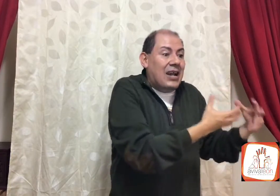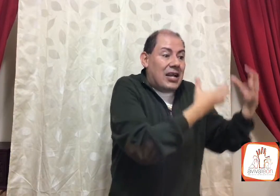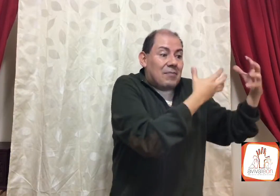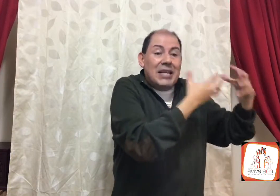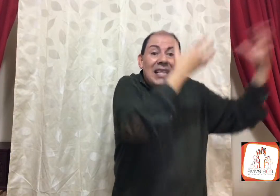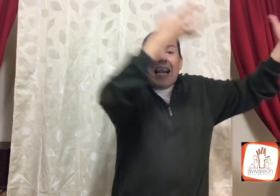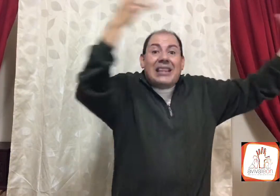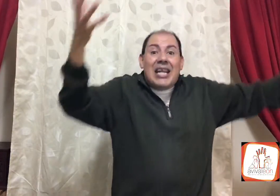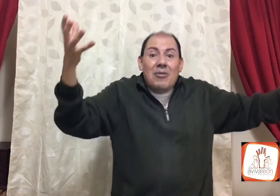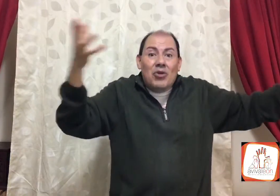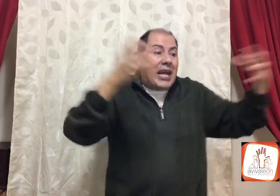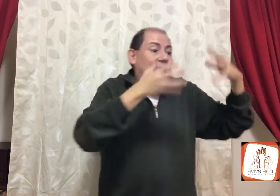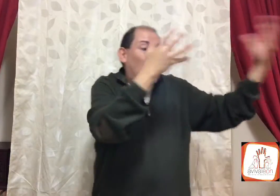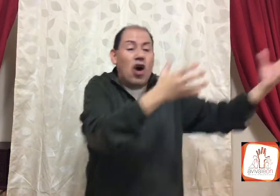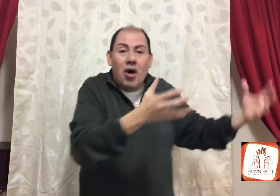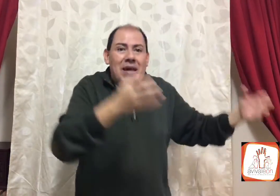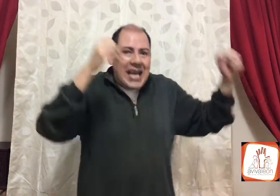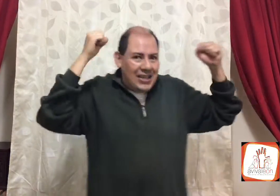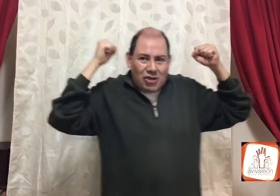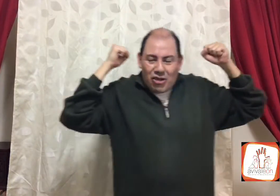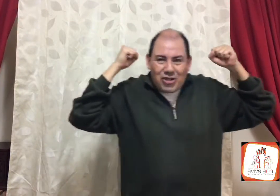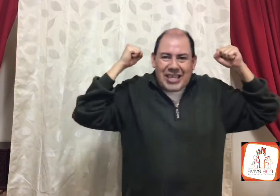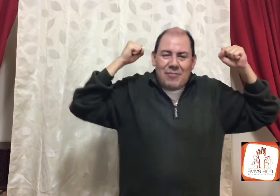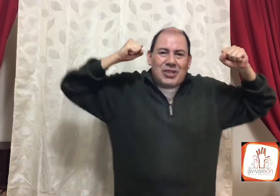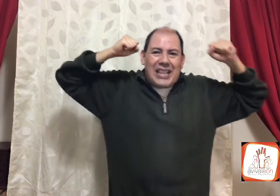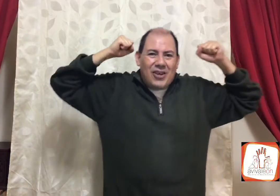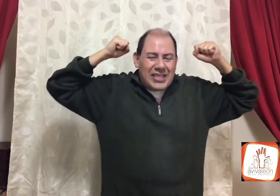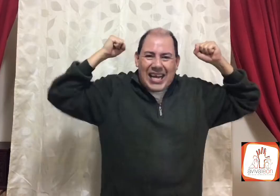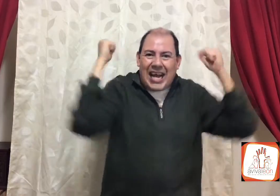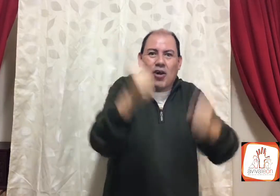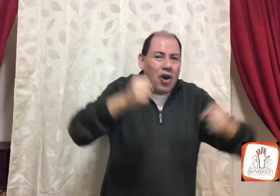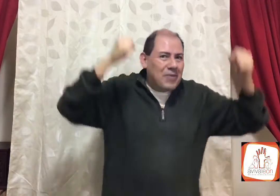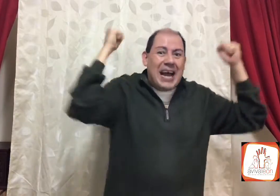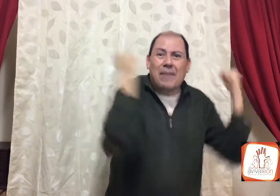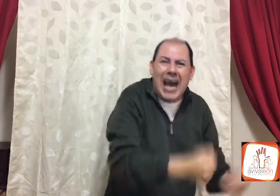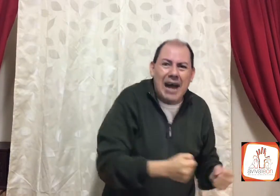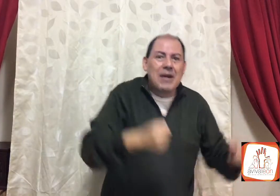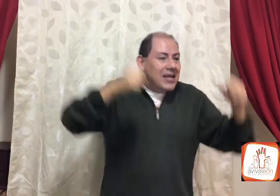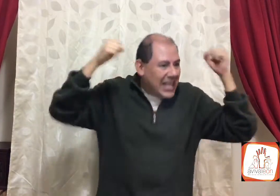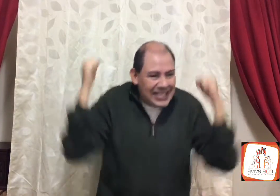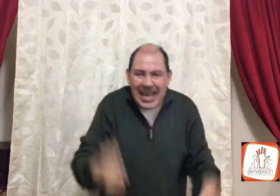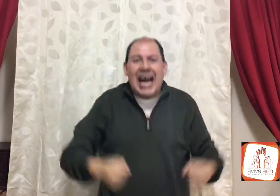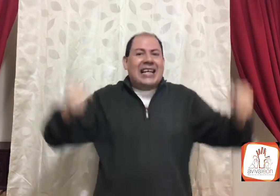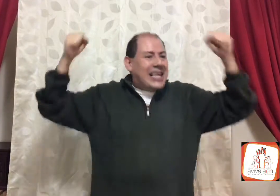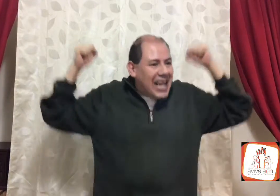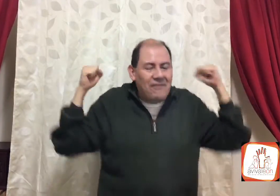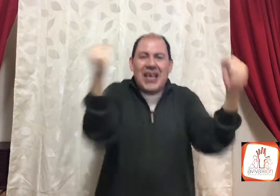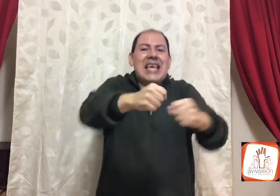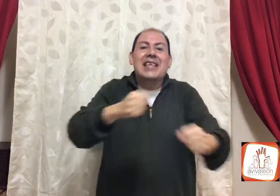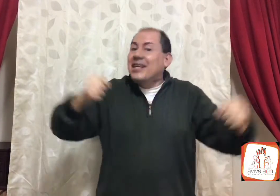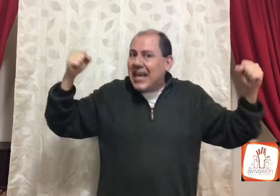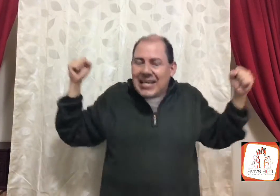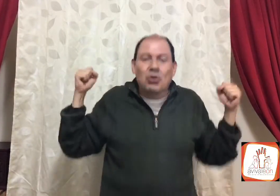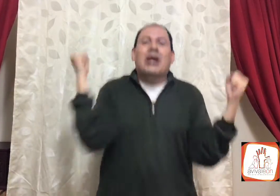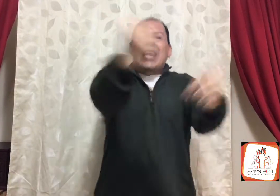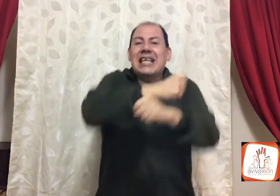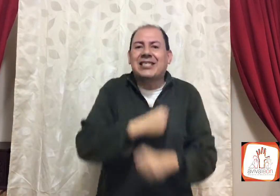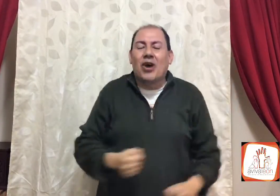viene de la tribu de Jacob, nosotros tenemos al Dios de Jacob, de Abraham, de Isaac, de David, de Jesucristo,